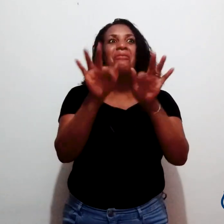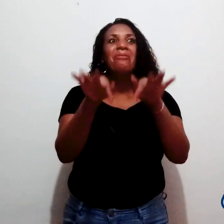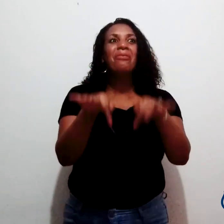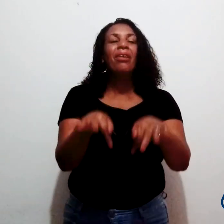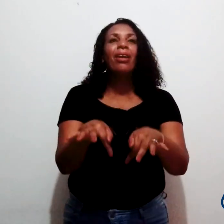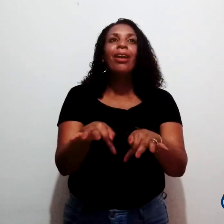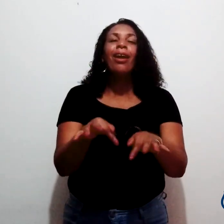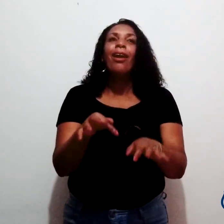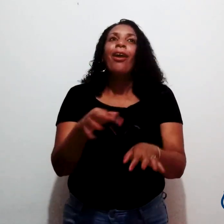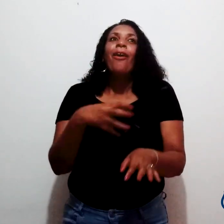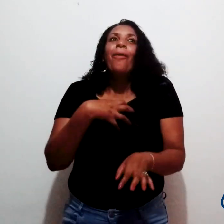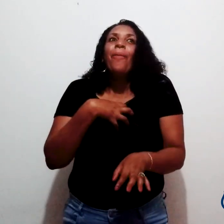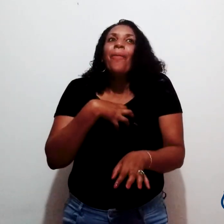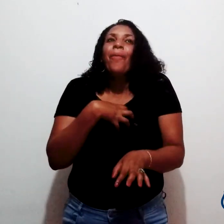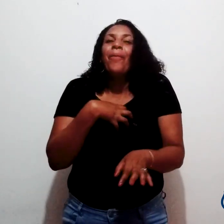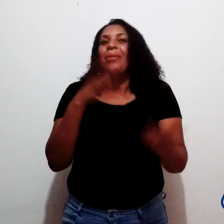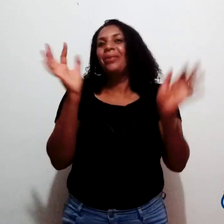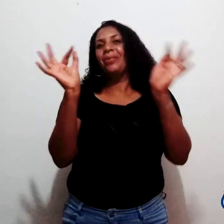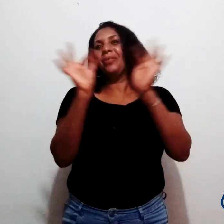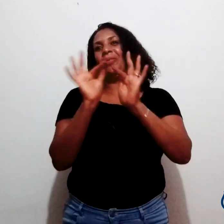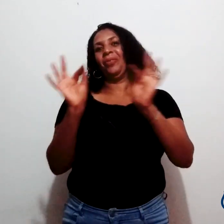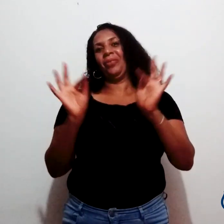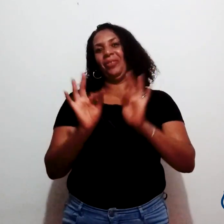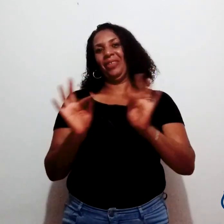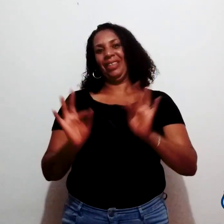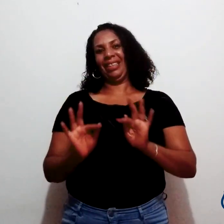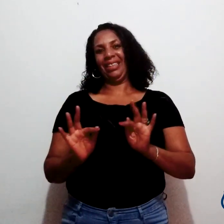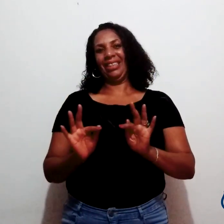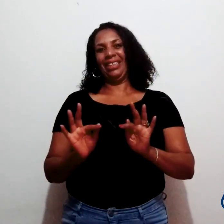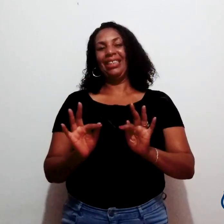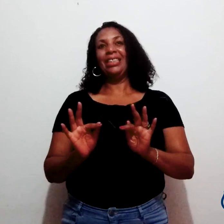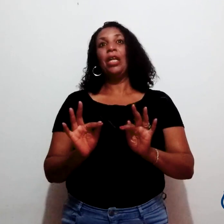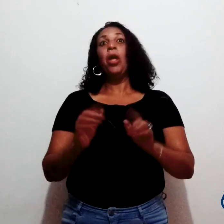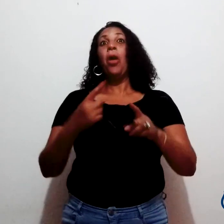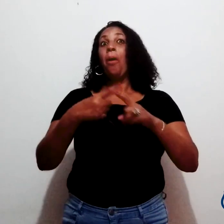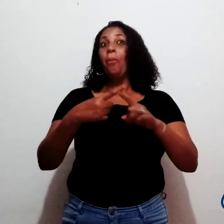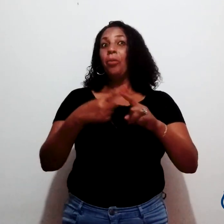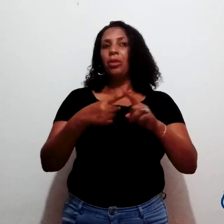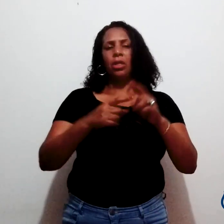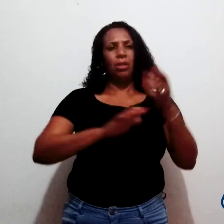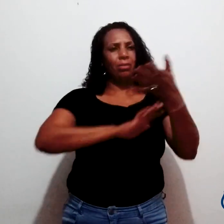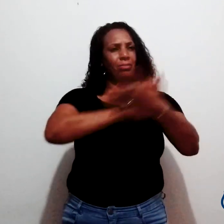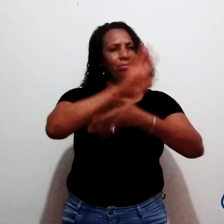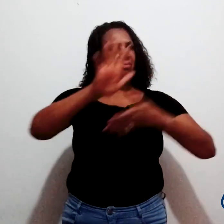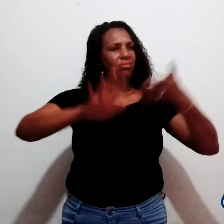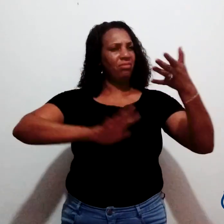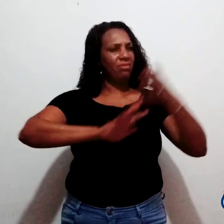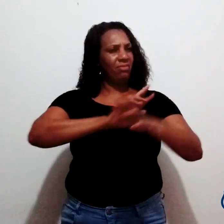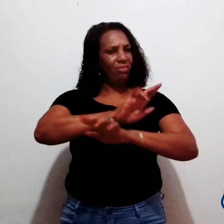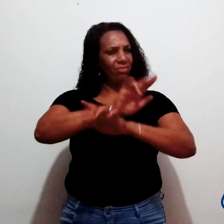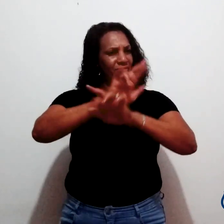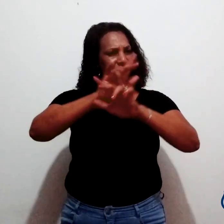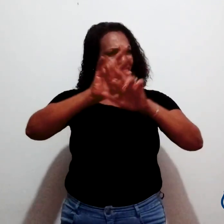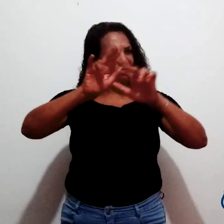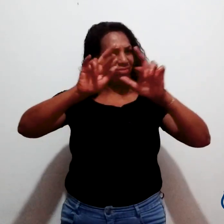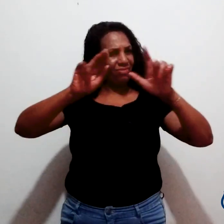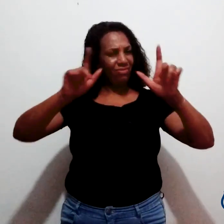assim, mas tudo bem. Aí decidi. Eu fui aprendendo, aprendendo,